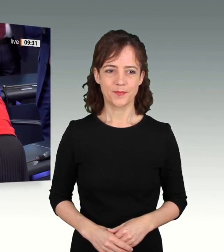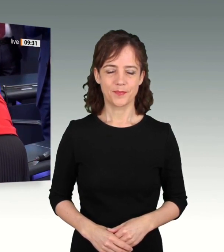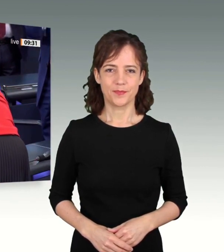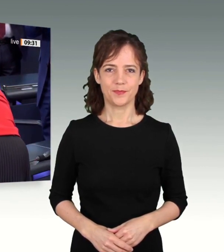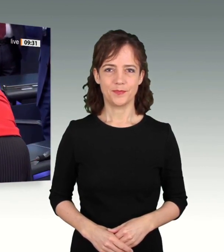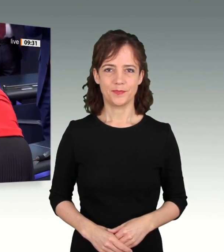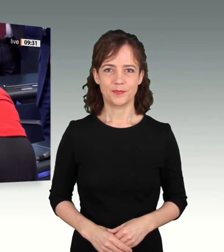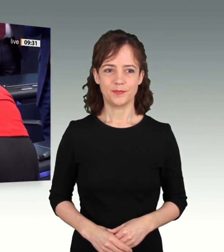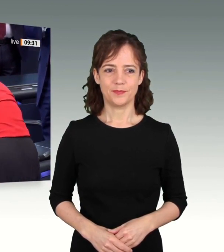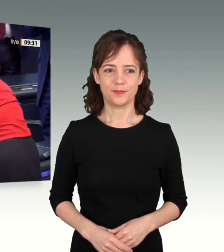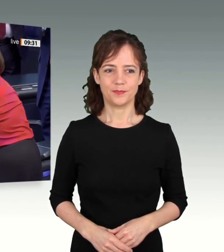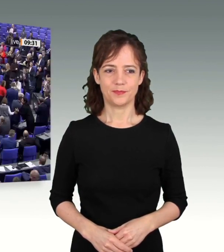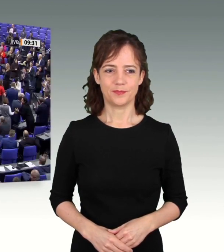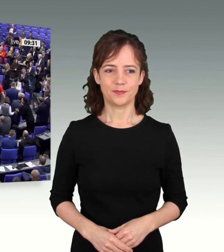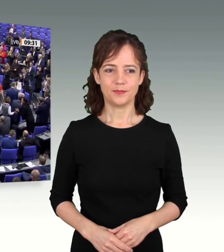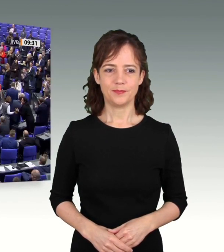Applaus